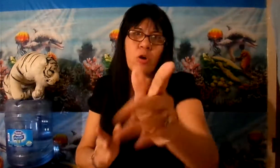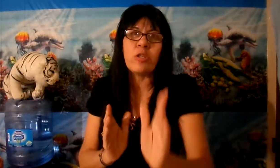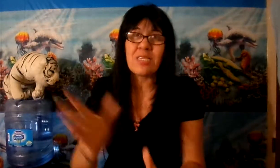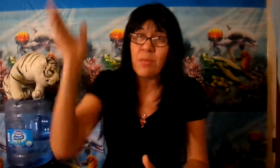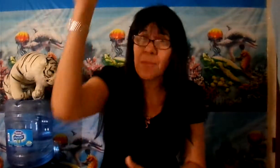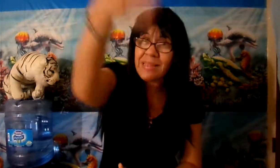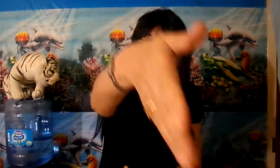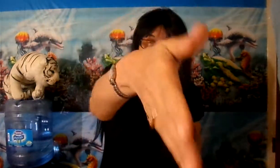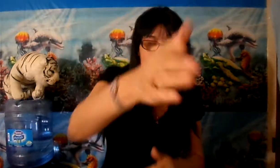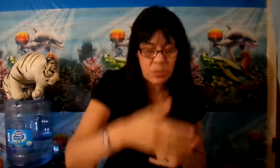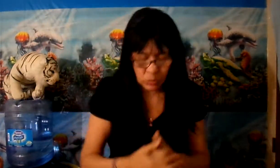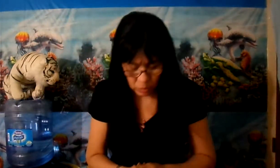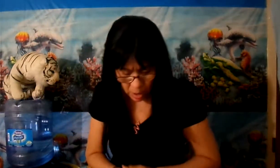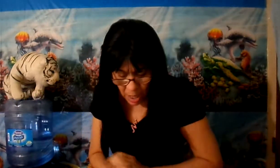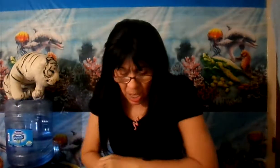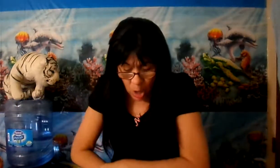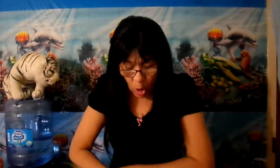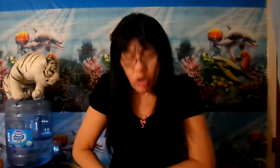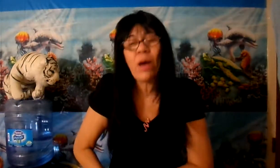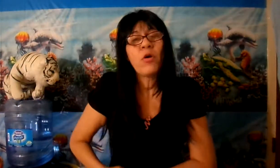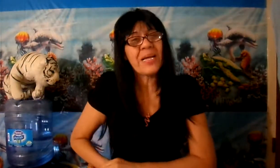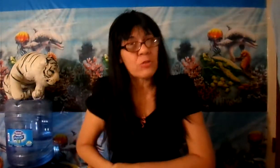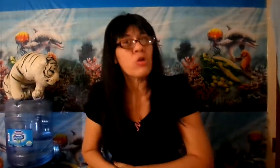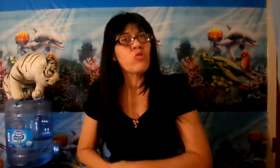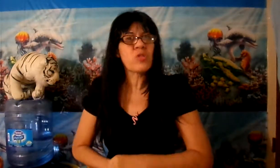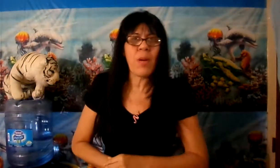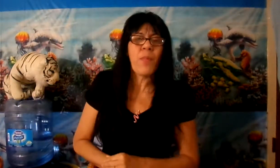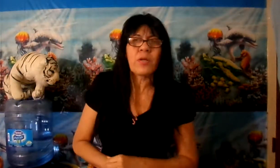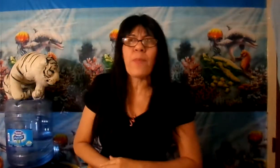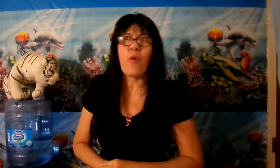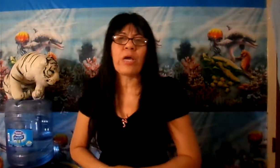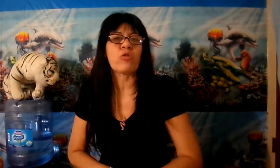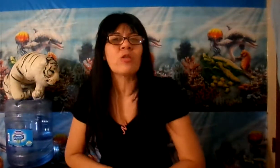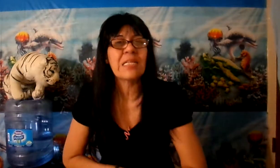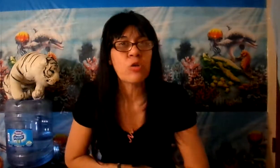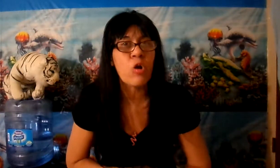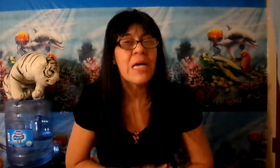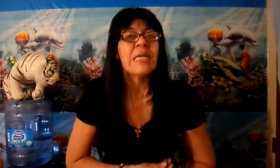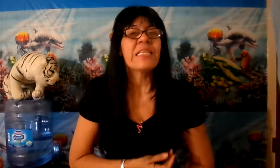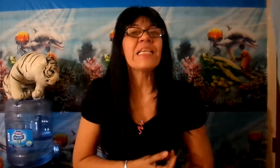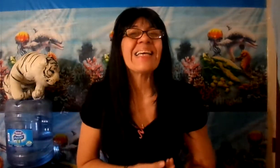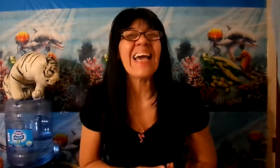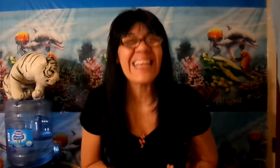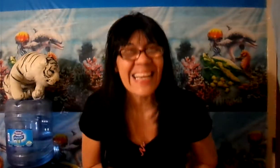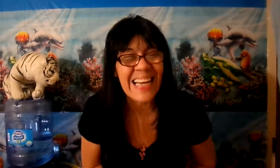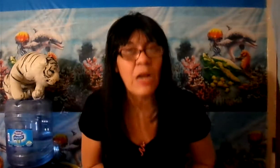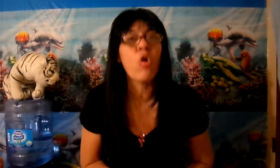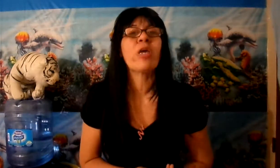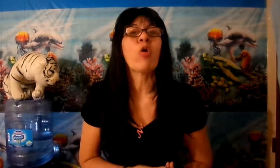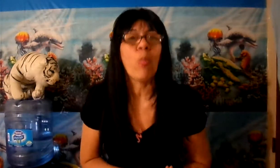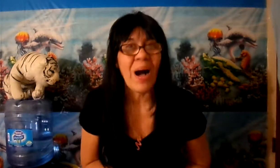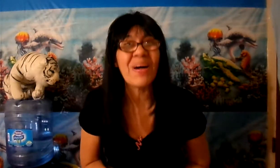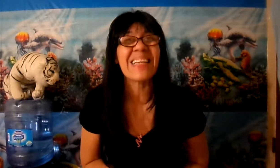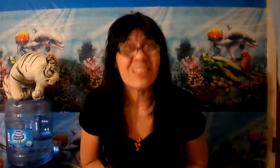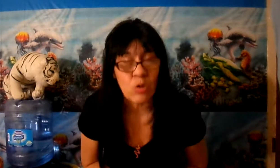y Dios se va a meterle en el asunto. Cogió a Donatron, ¿tú sabes por qué? Porque Donatron tiene que arreglar lo que Obama dañó.